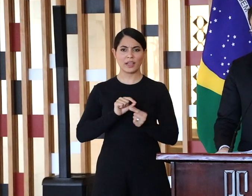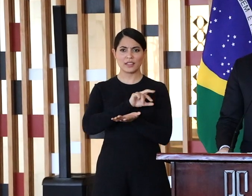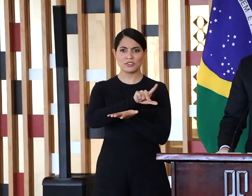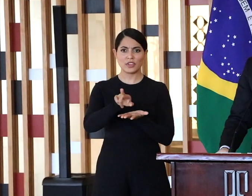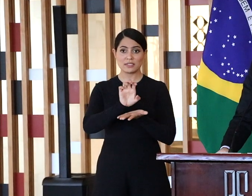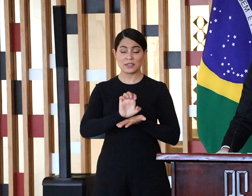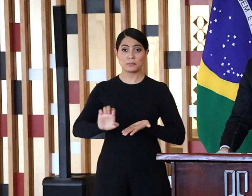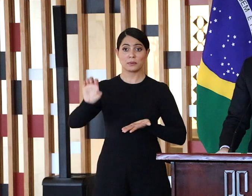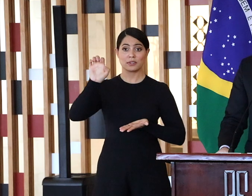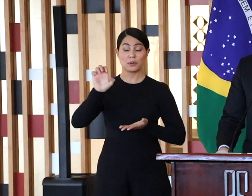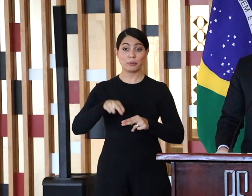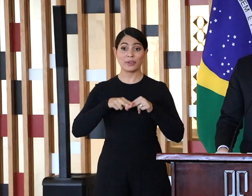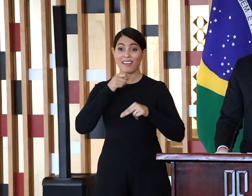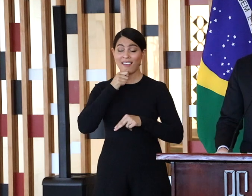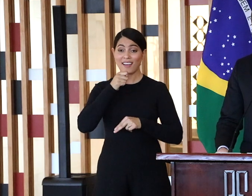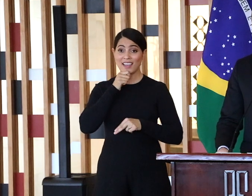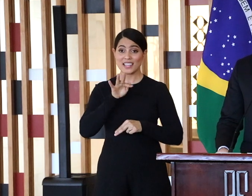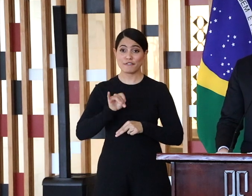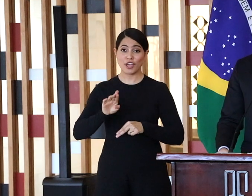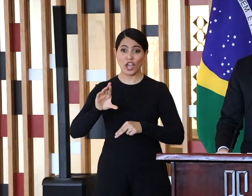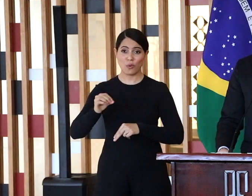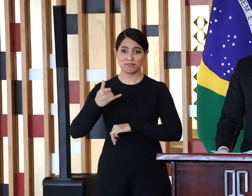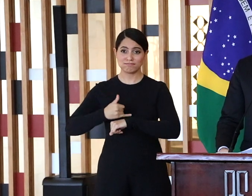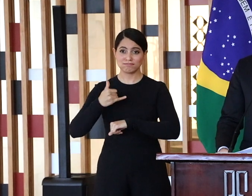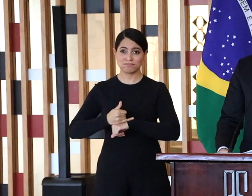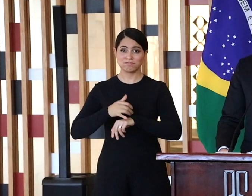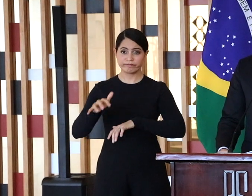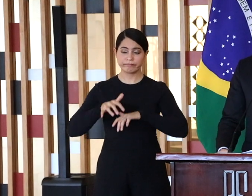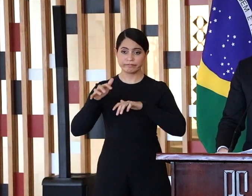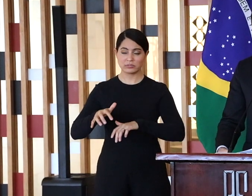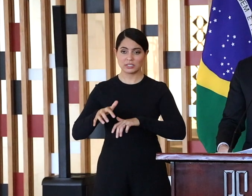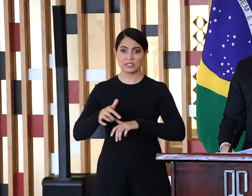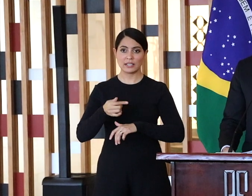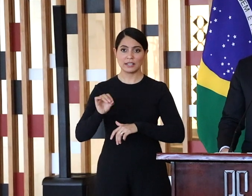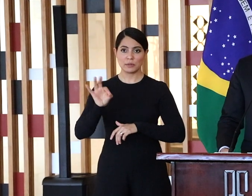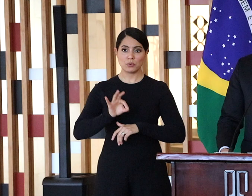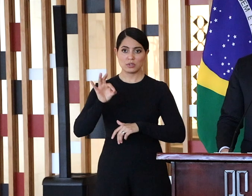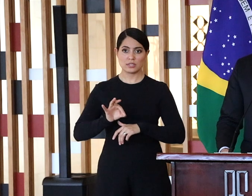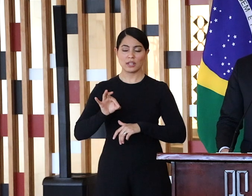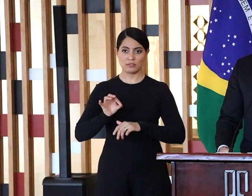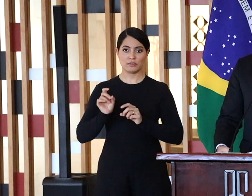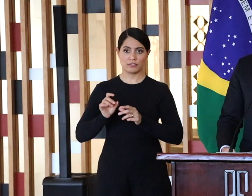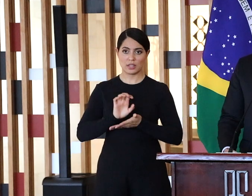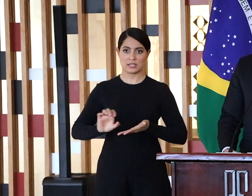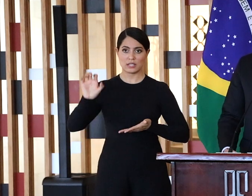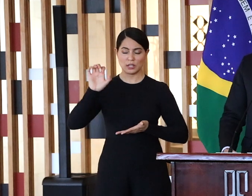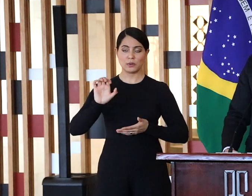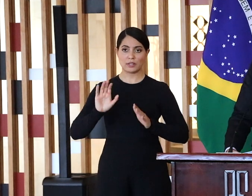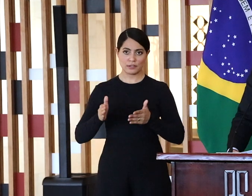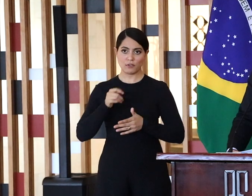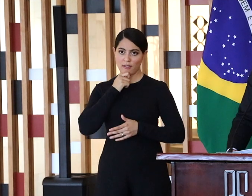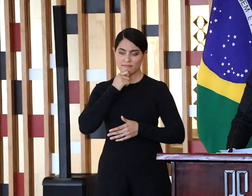concentradas em minério de ferro que responde por cerca de 80% das vendas ao exterior. Em segundo lugar,